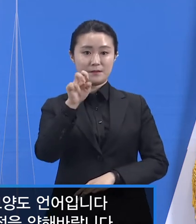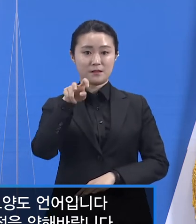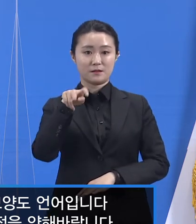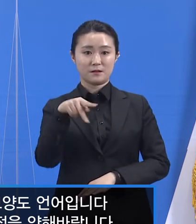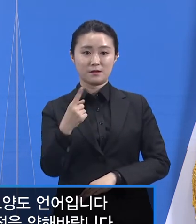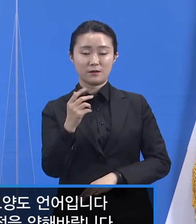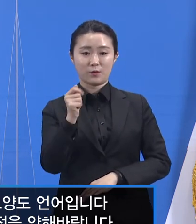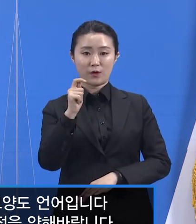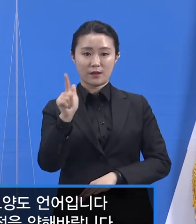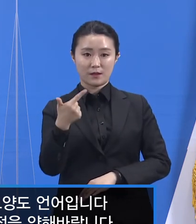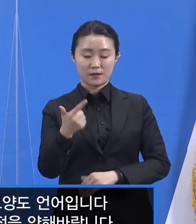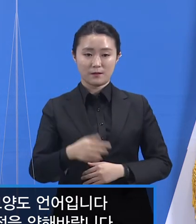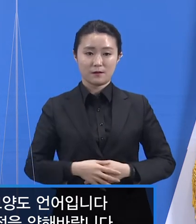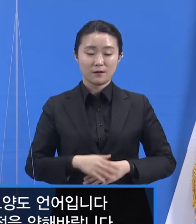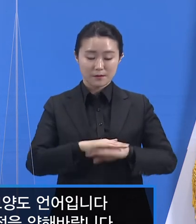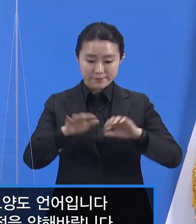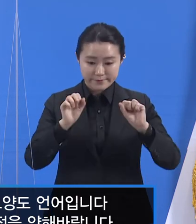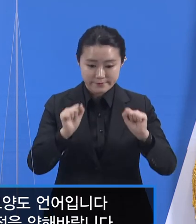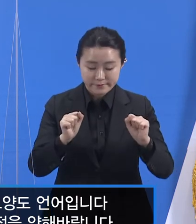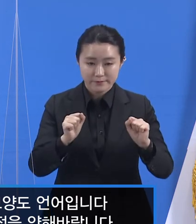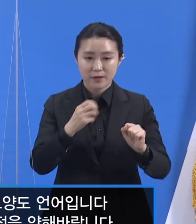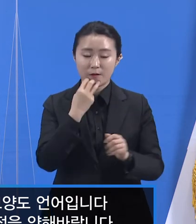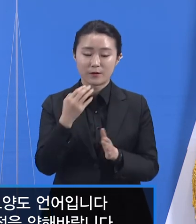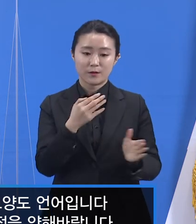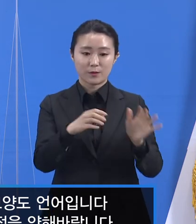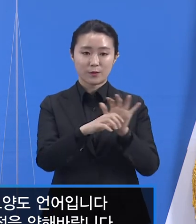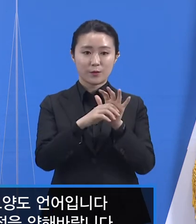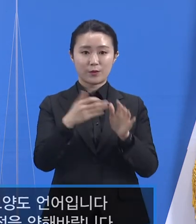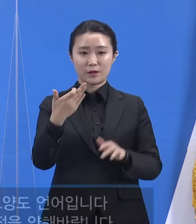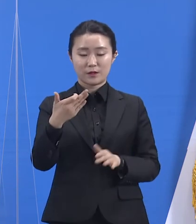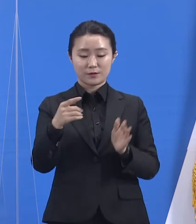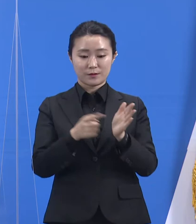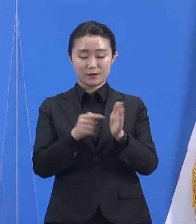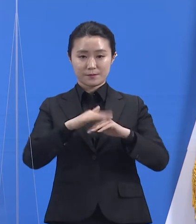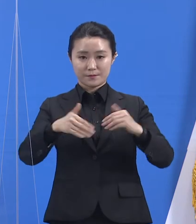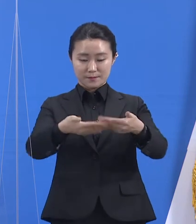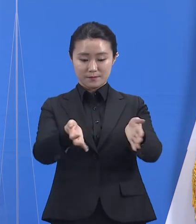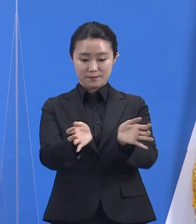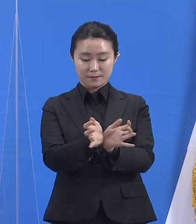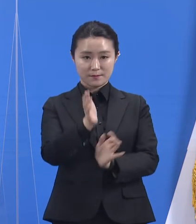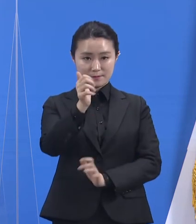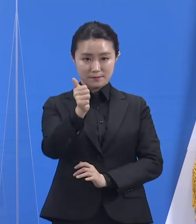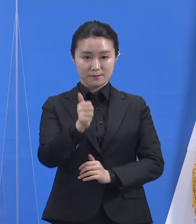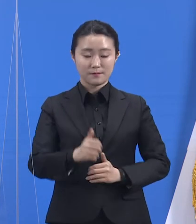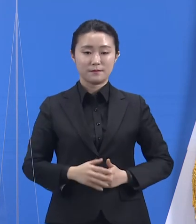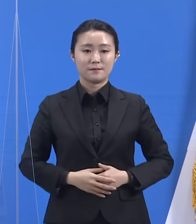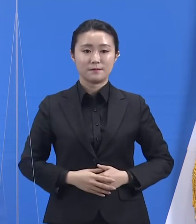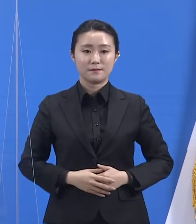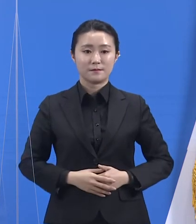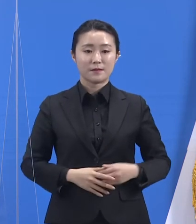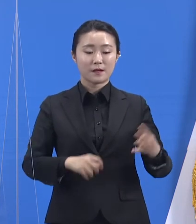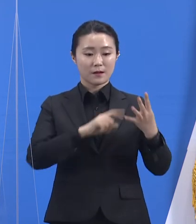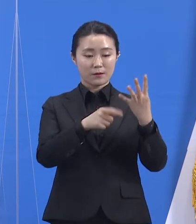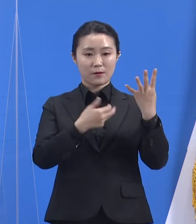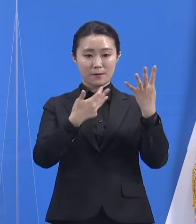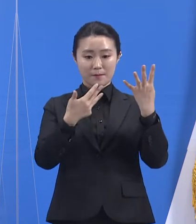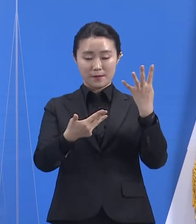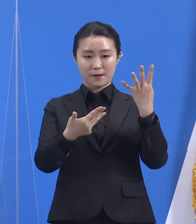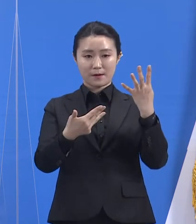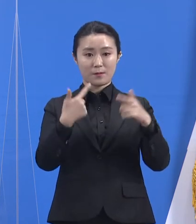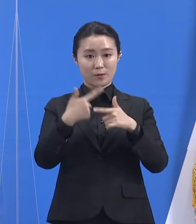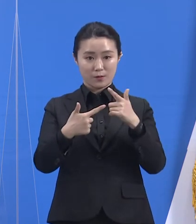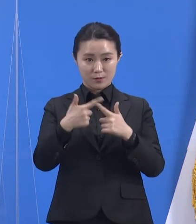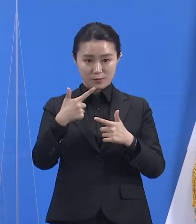안녕하십니까. 경기도 코로나19 긴급대응단 임승관입니다. 4월 8일 목요일 경기도